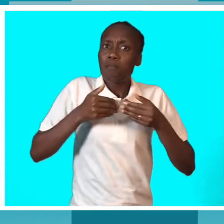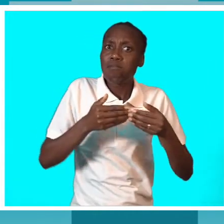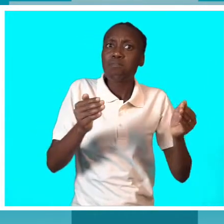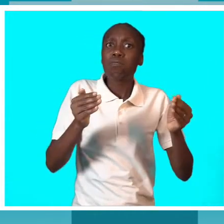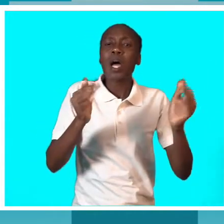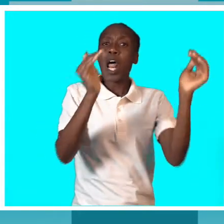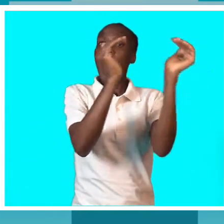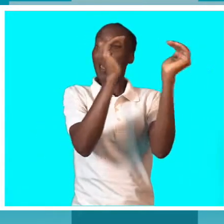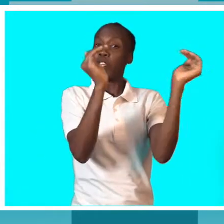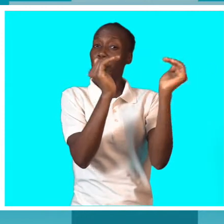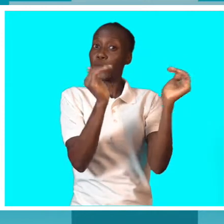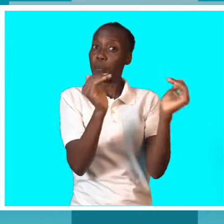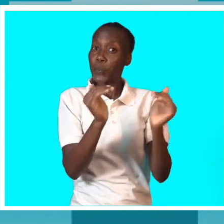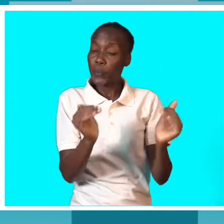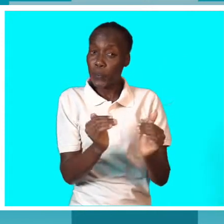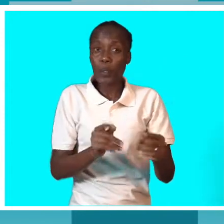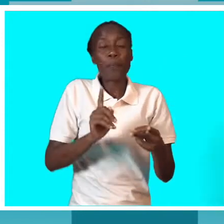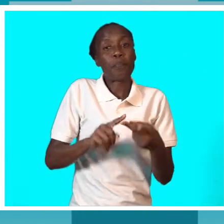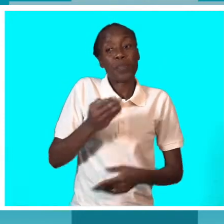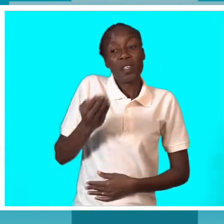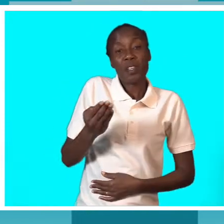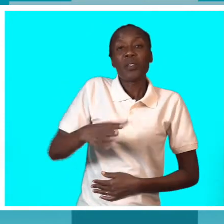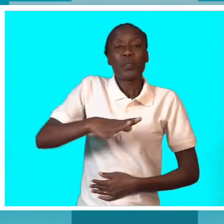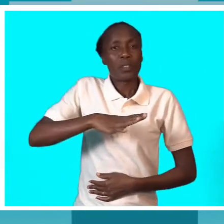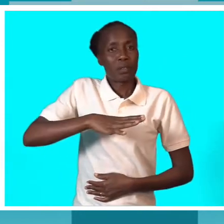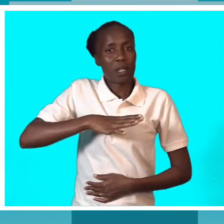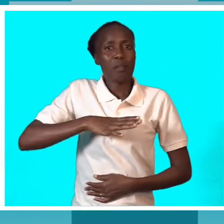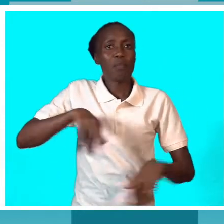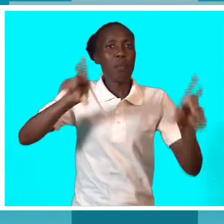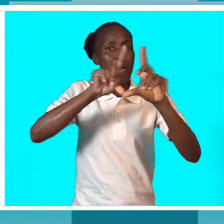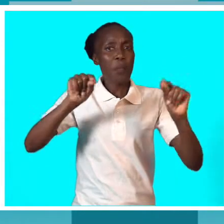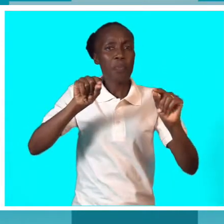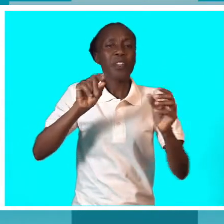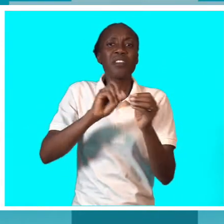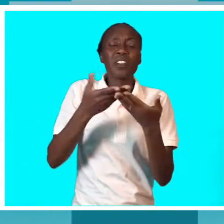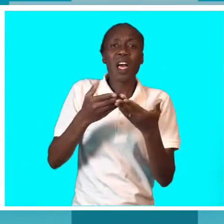e isso passa necessariamente por a questão da acessibilidade, a questão de